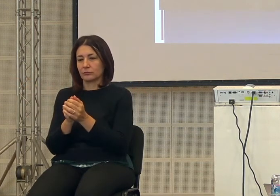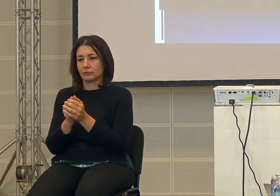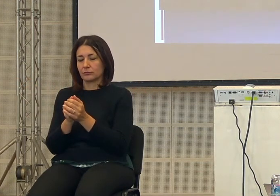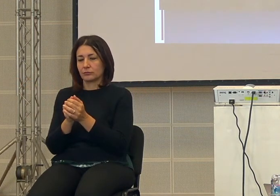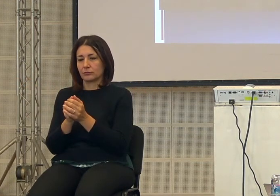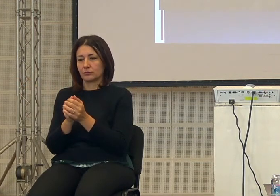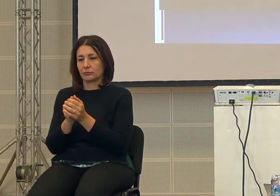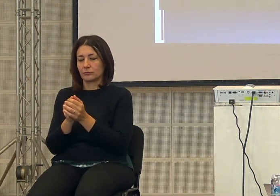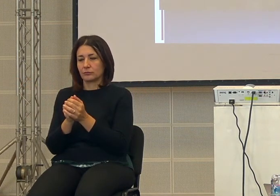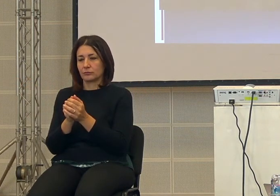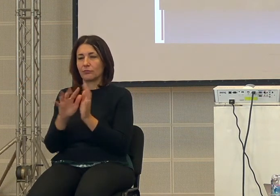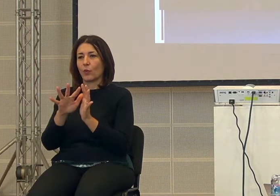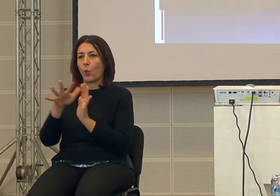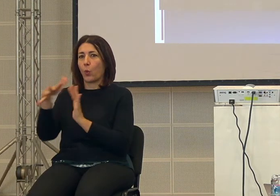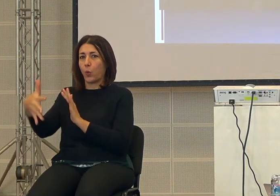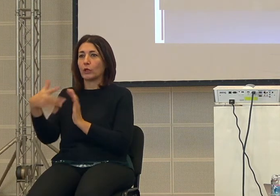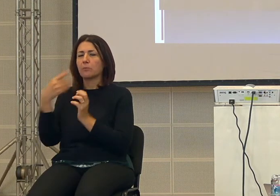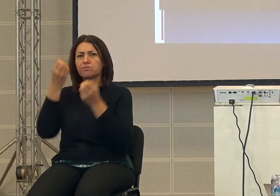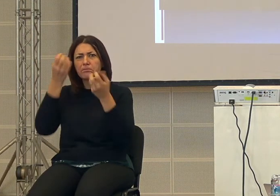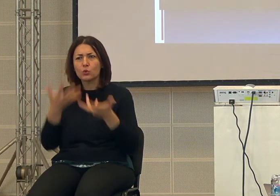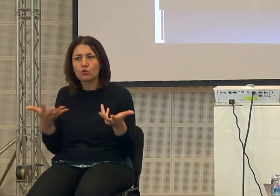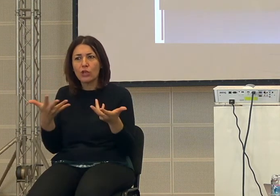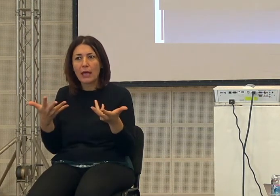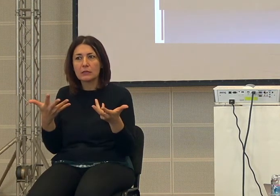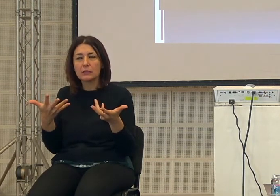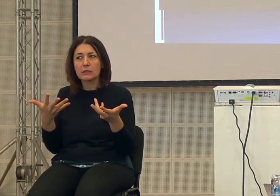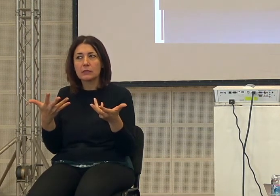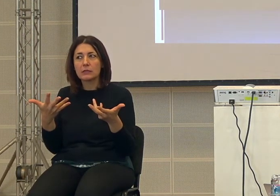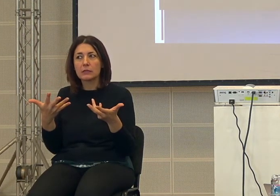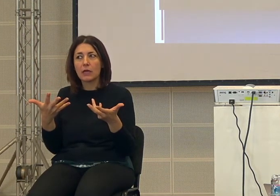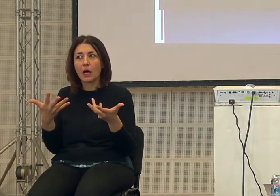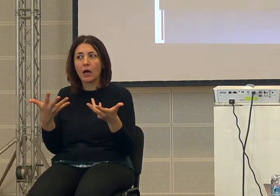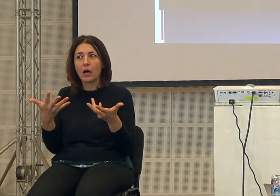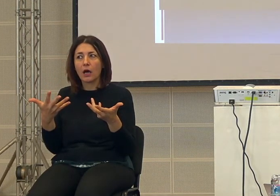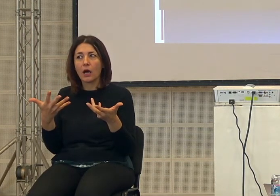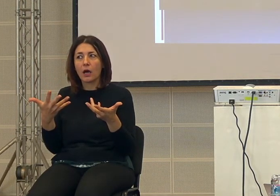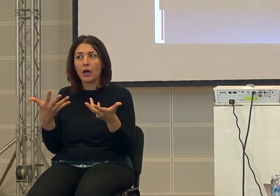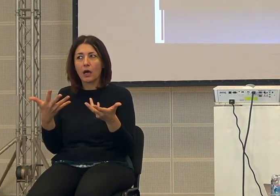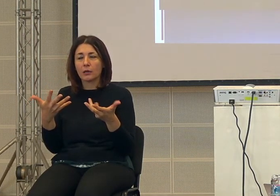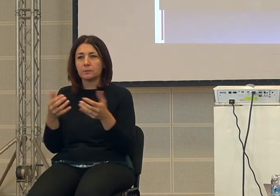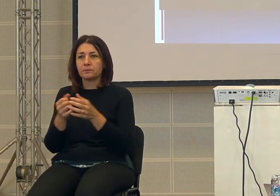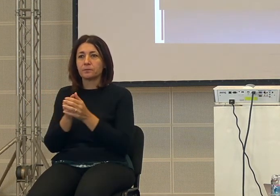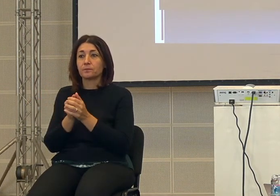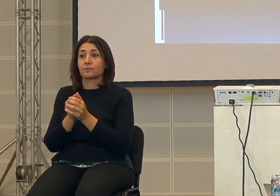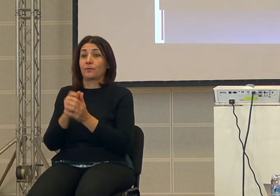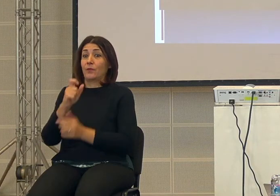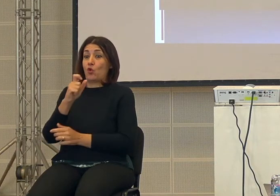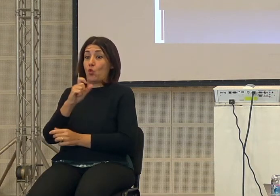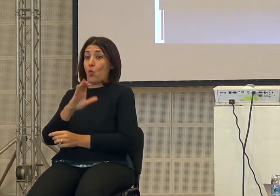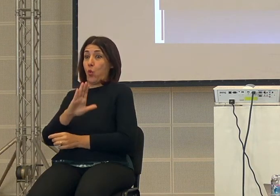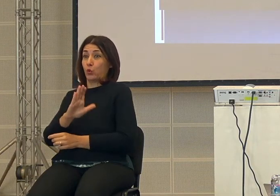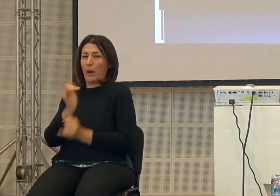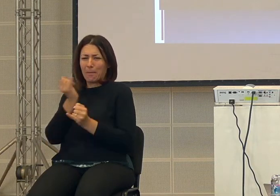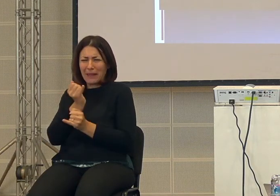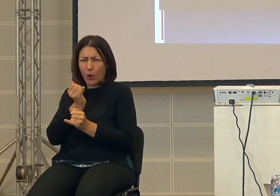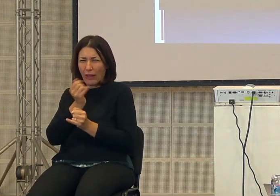e l'altra cosa che è successa è che da di nuovo culture locali